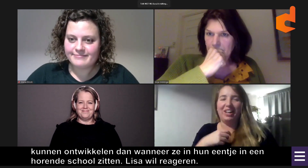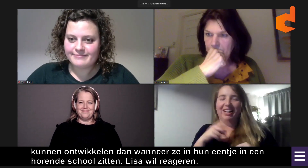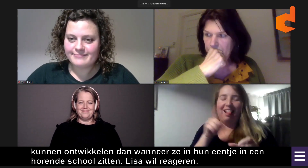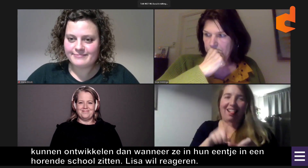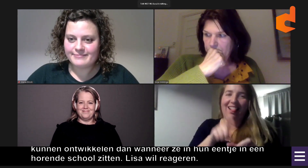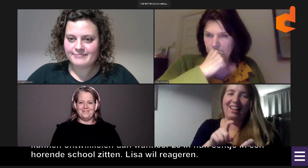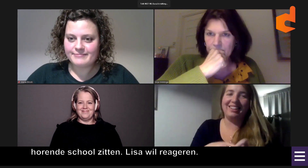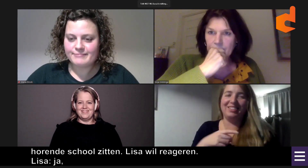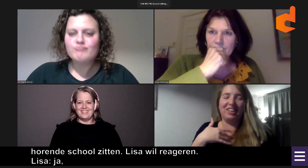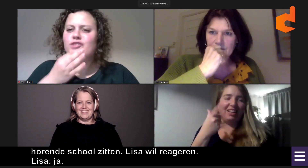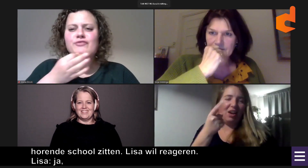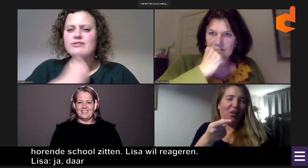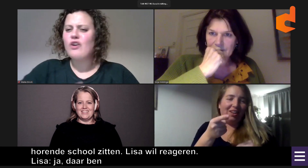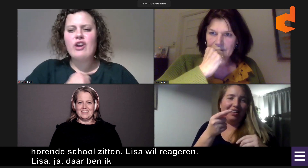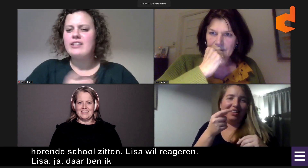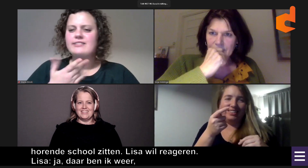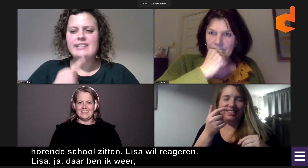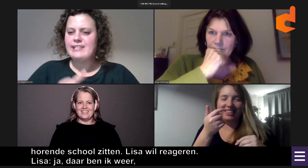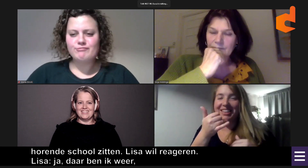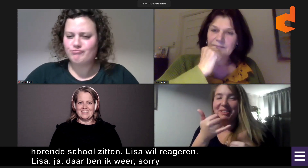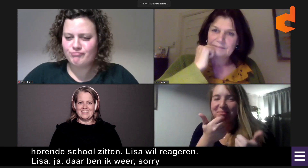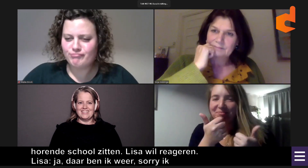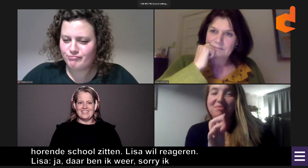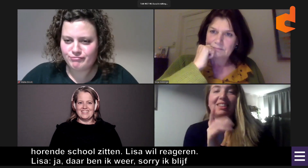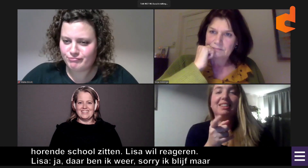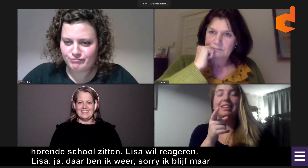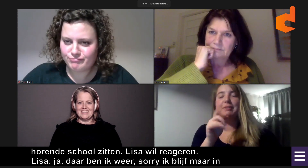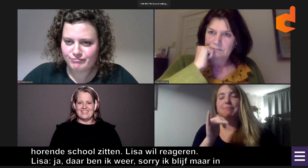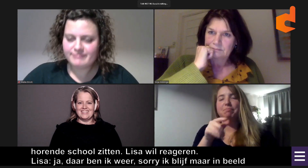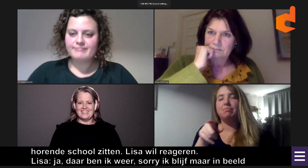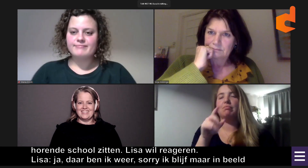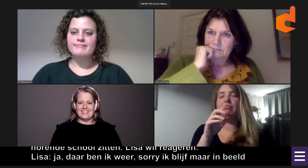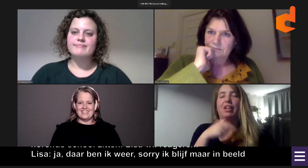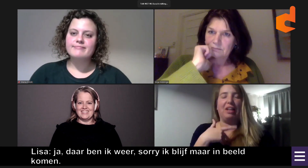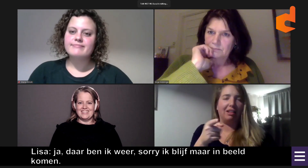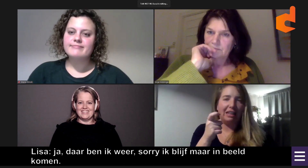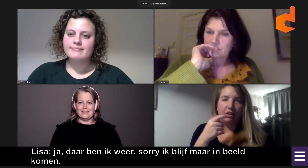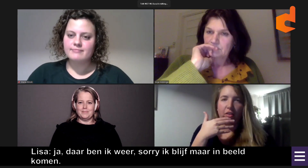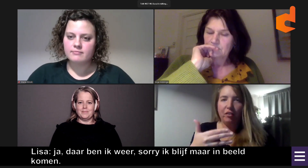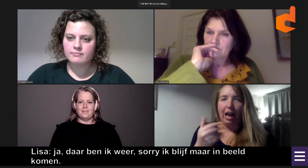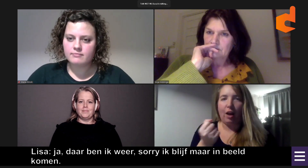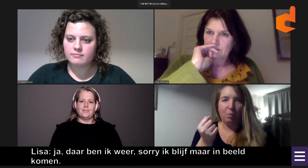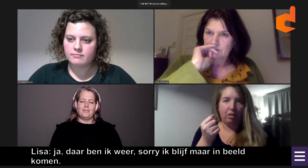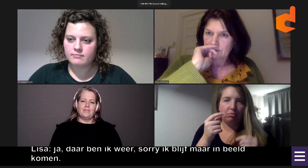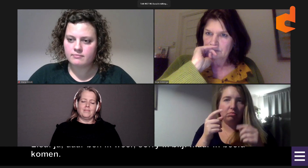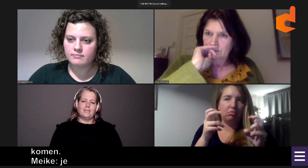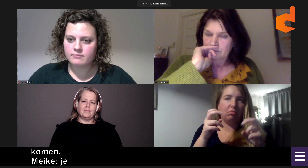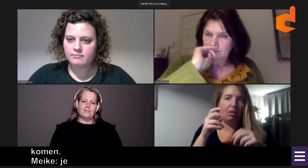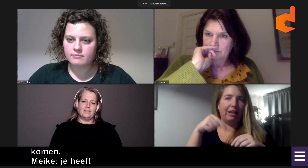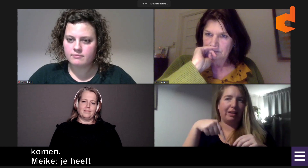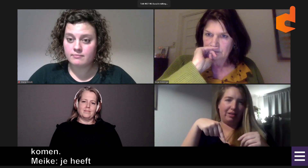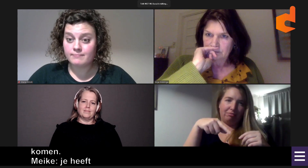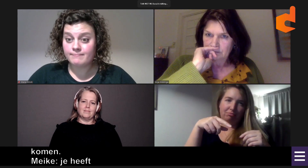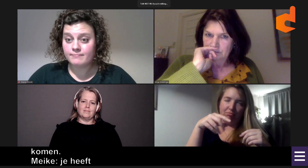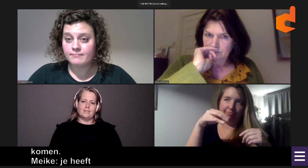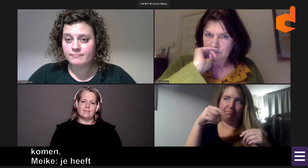Ja, daar ben ik weer. Sorry, ik blijf steeds maar in beeld komen. Maar ik, nee je hoeft toch geen sorry te zeggen joh. Ik vind dit namelijk